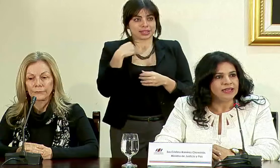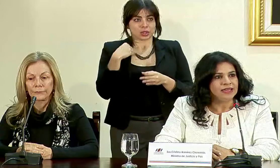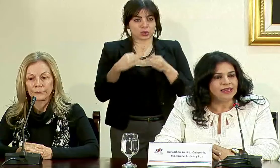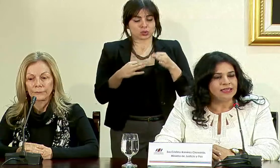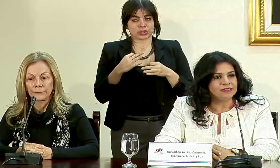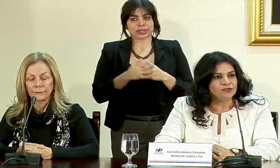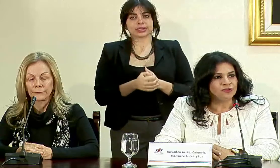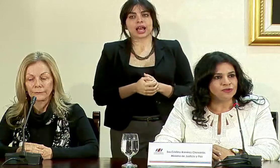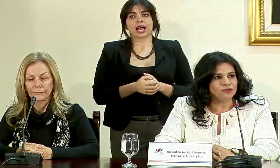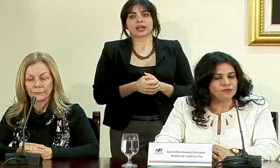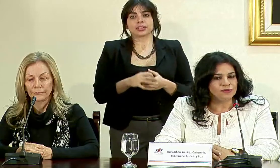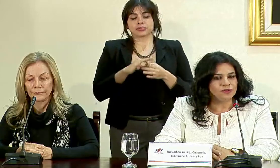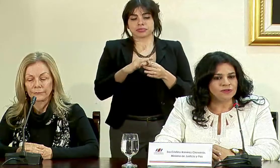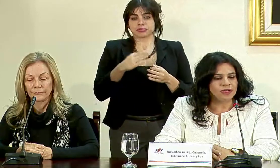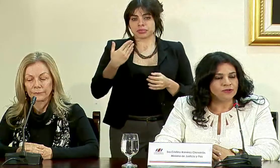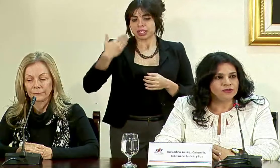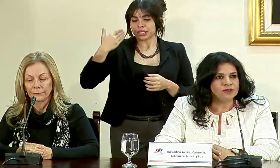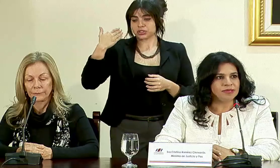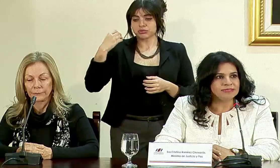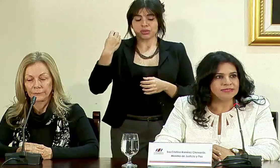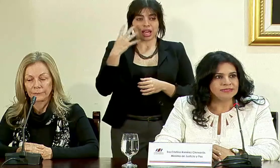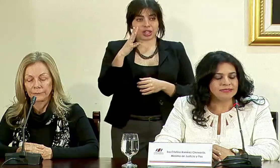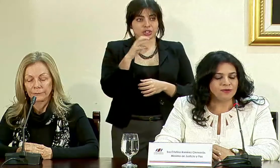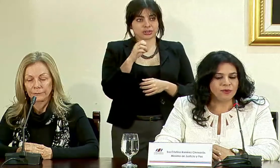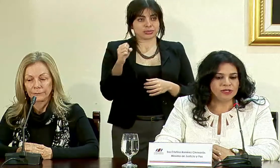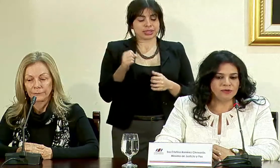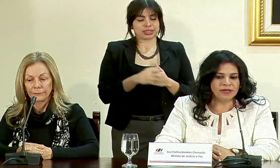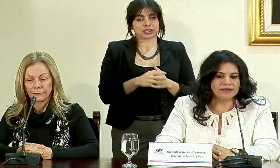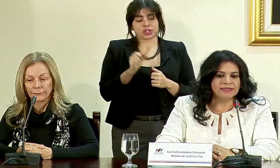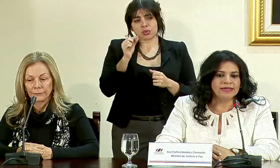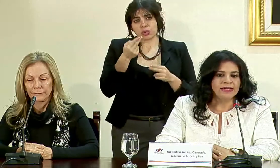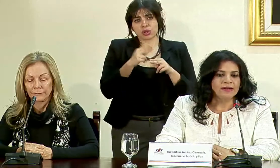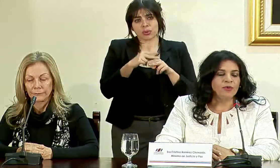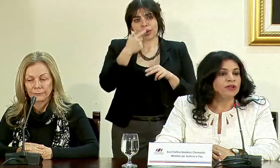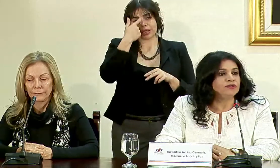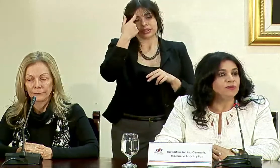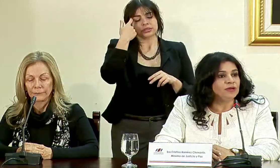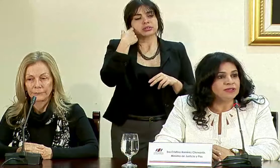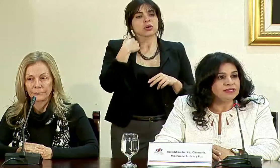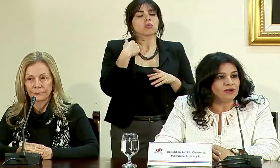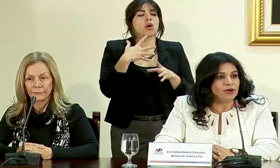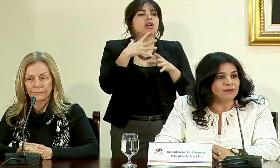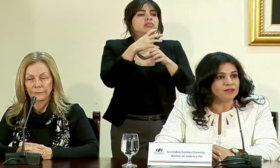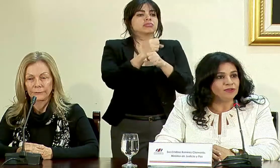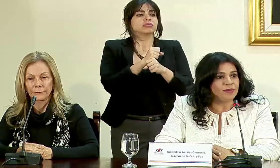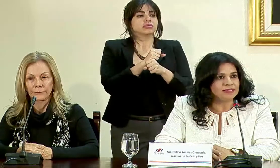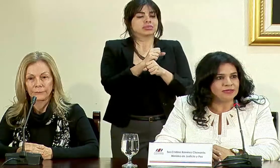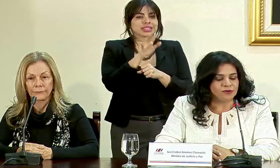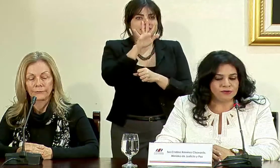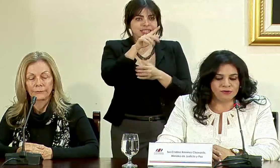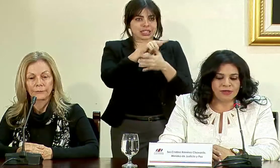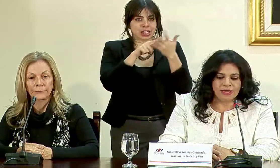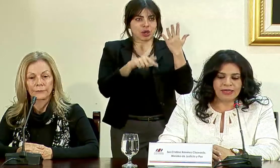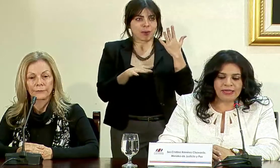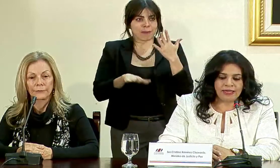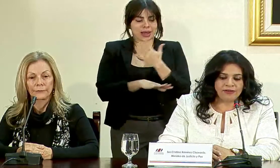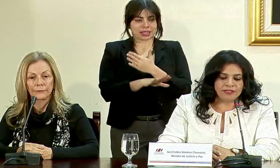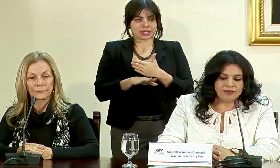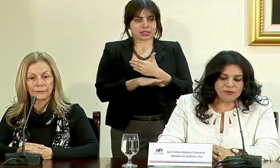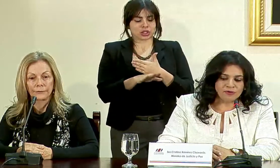Justicia en estos 14 meses y un poquito más voy a resumirlo en cinco elementos básicos